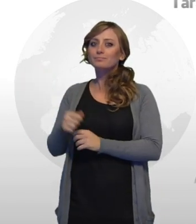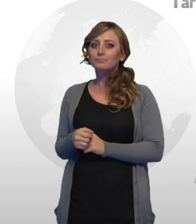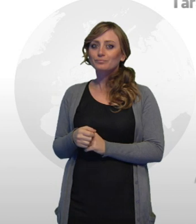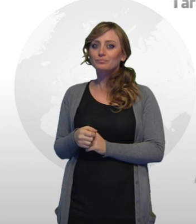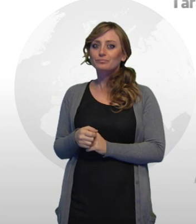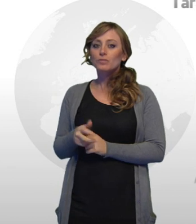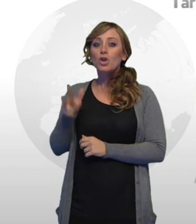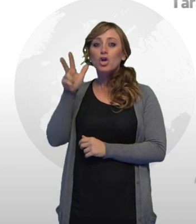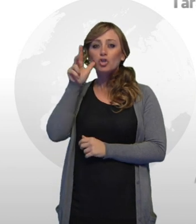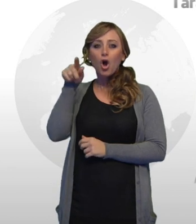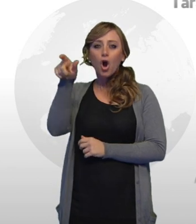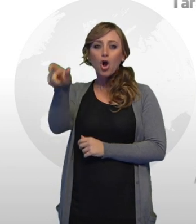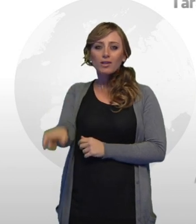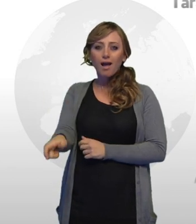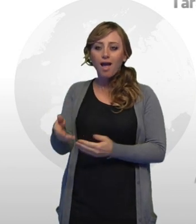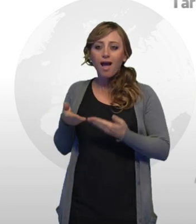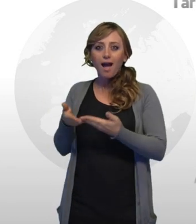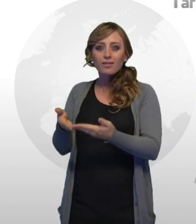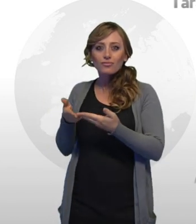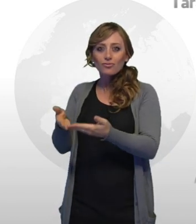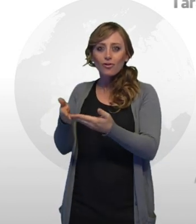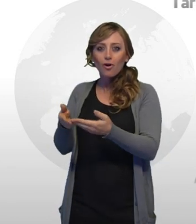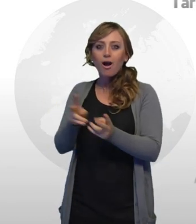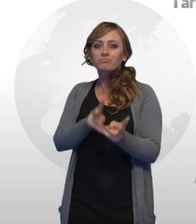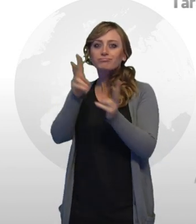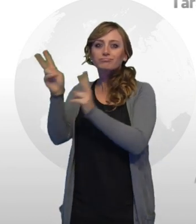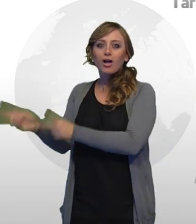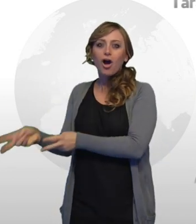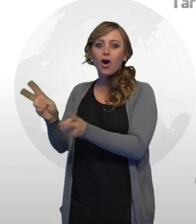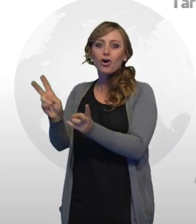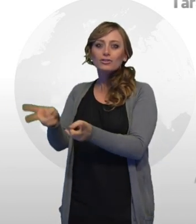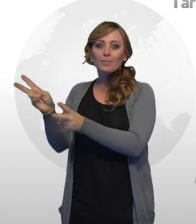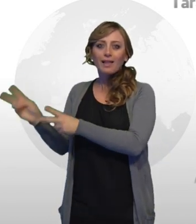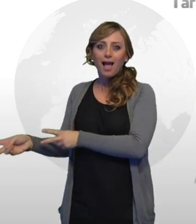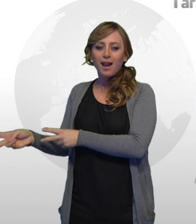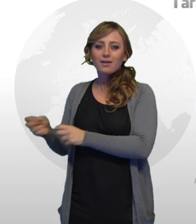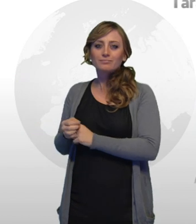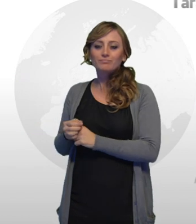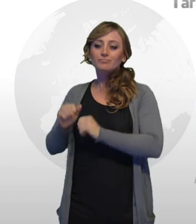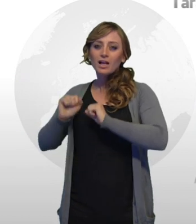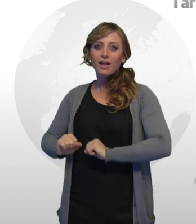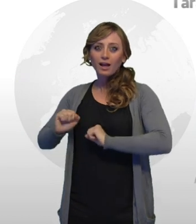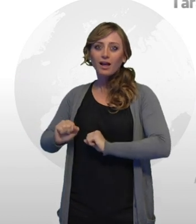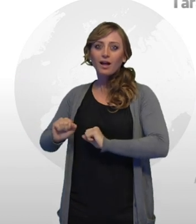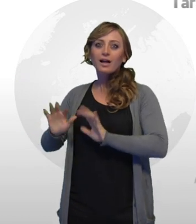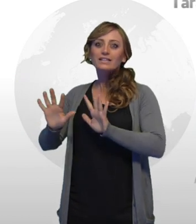La malcapitata, soccorsa e trasportata in ospedale, guarirà in una decina di giorni.